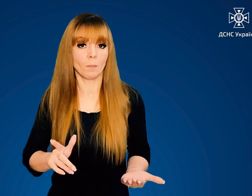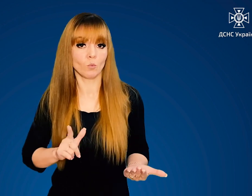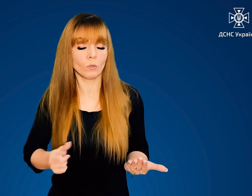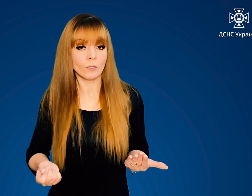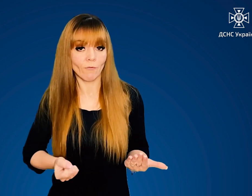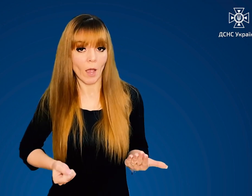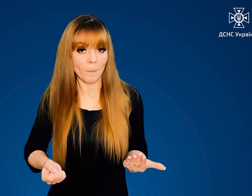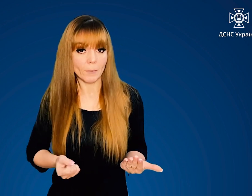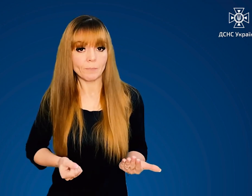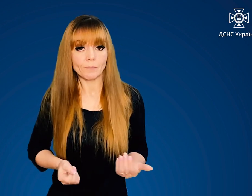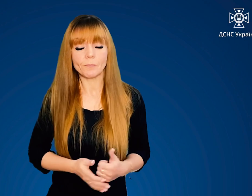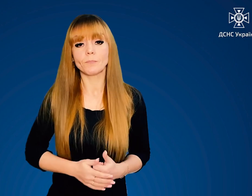бути з вами.